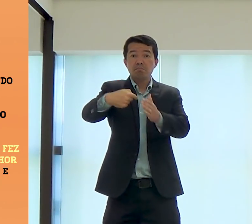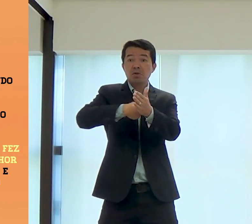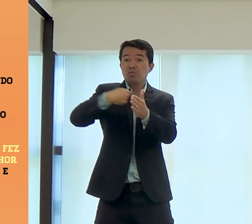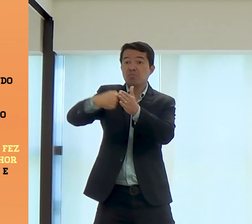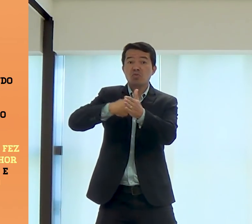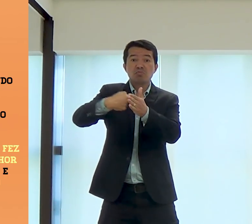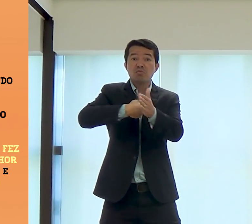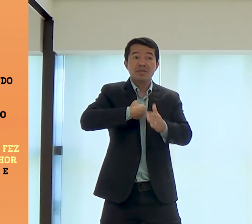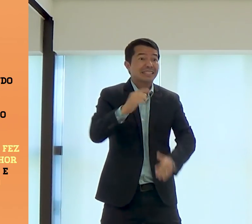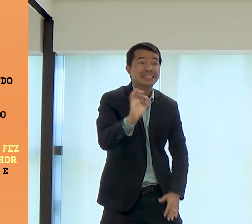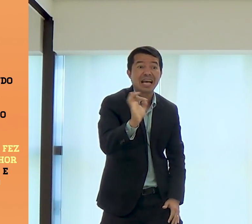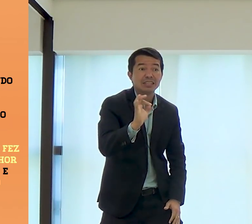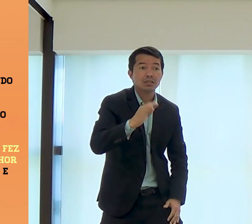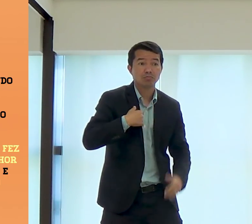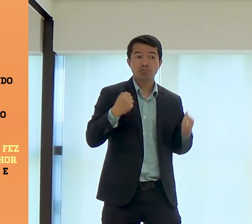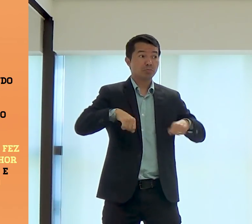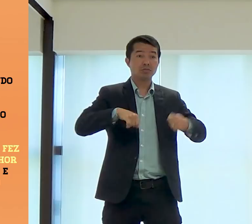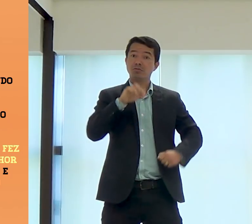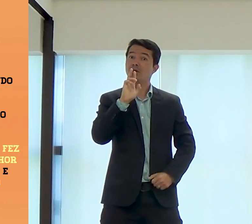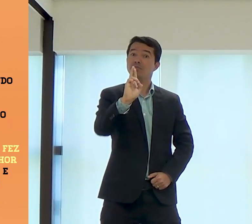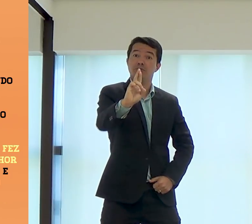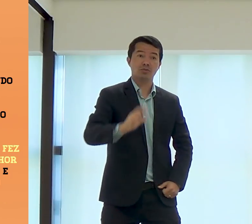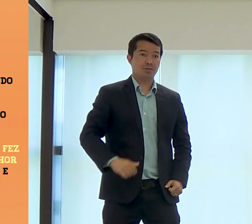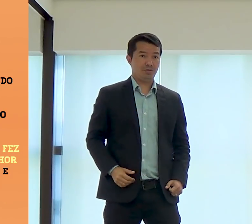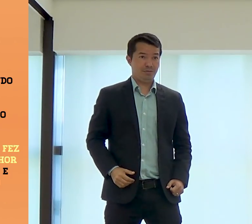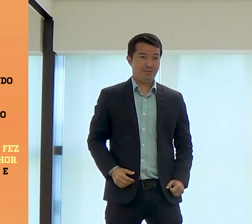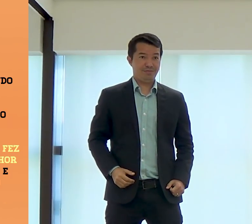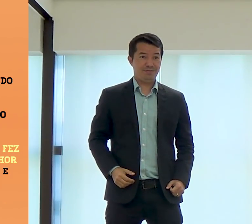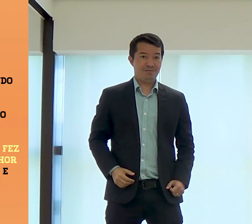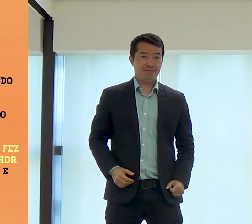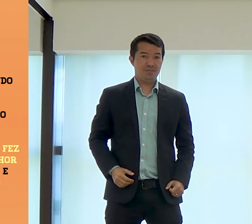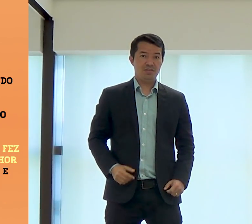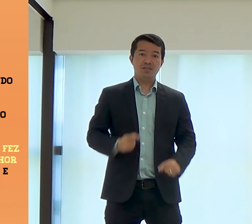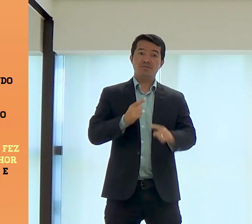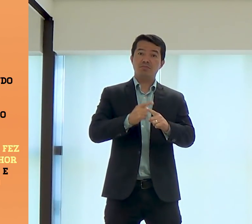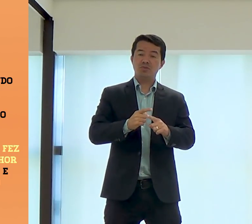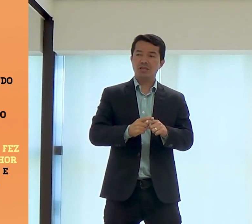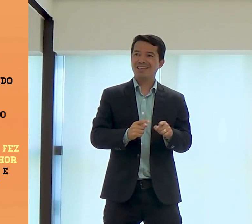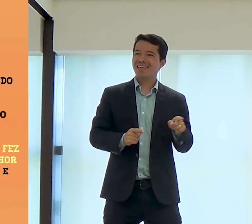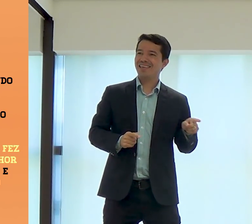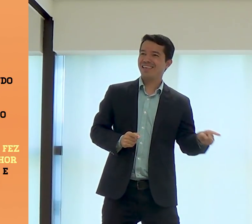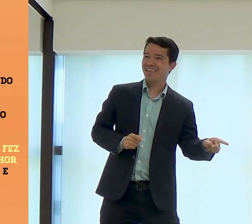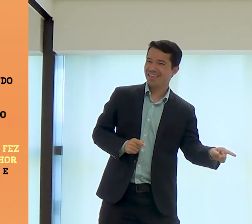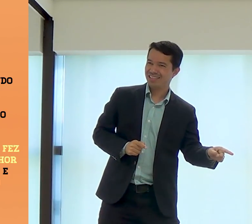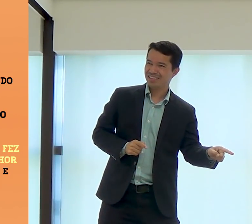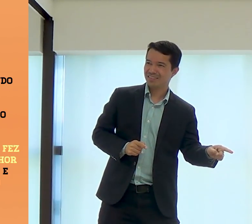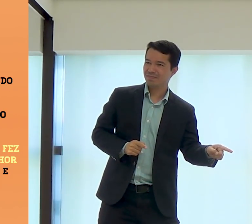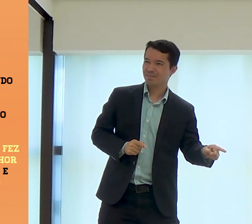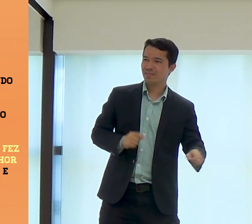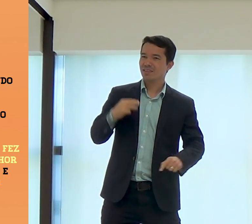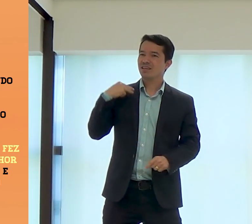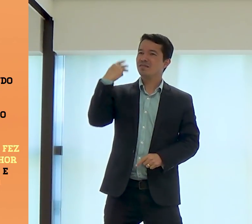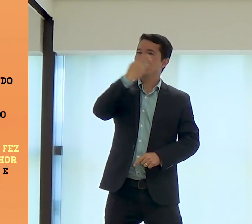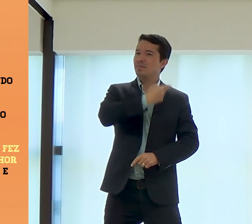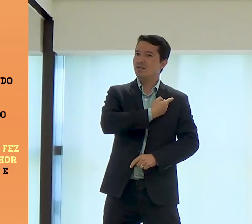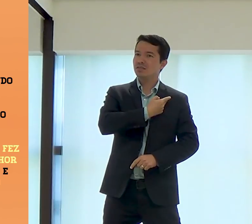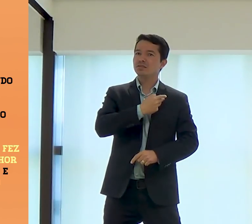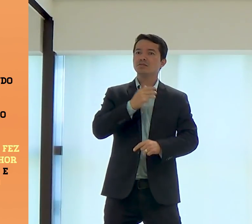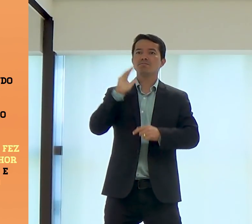as pessoas vão perguntar, ah, não para mim. Eu não tenho que dar satisfação para ninguém. Mas